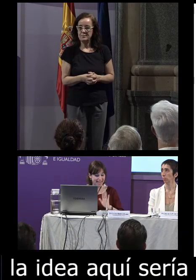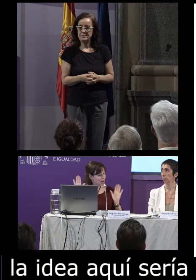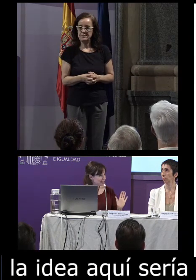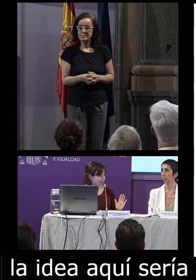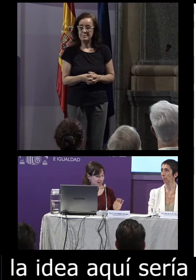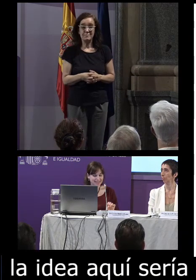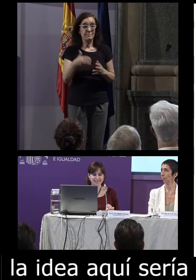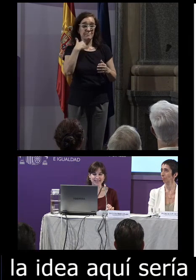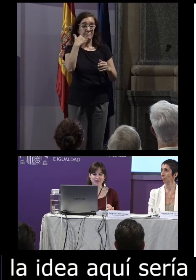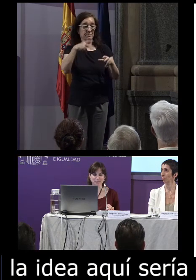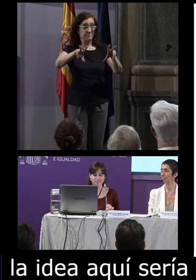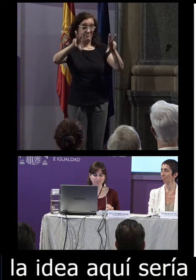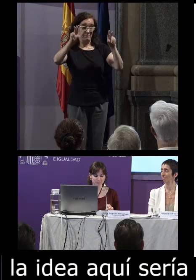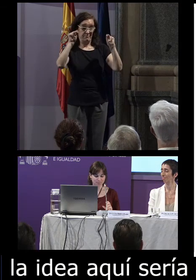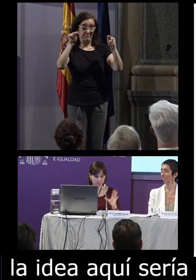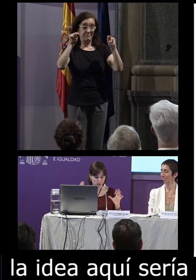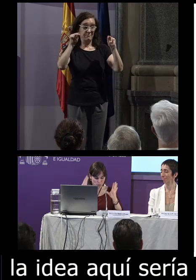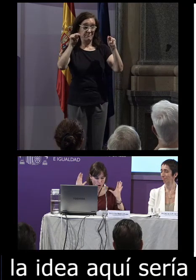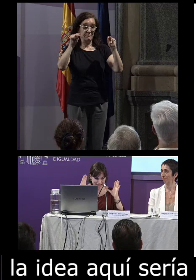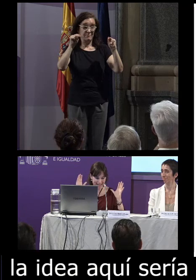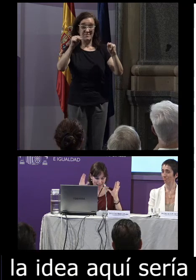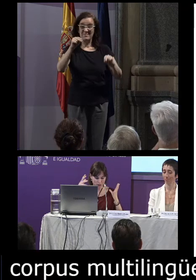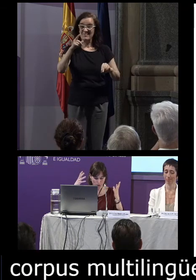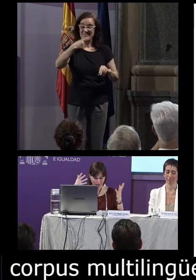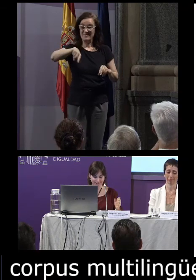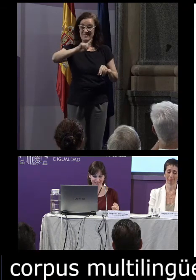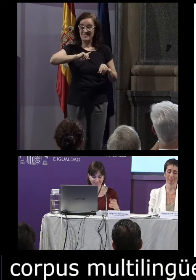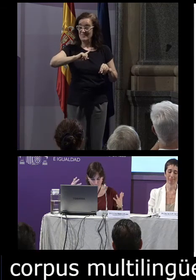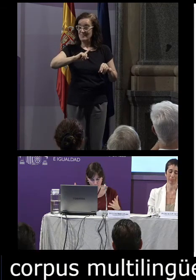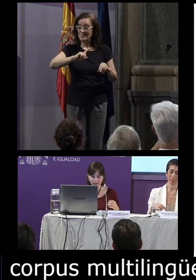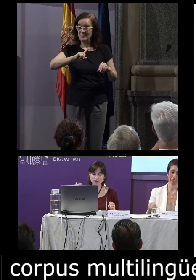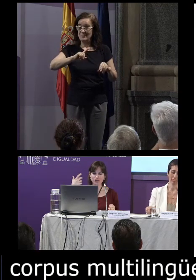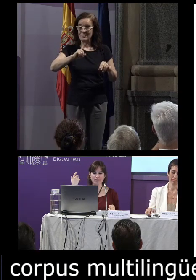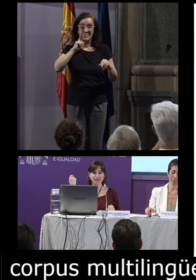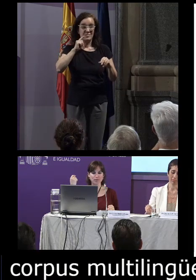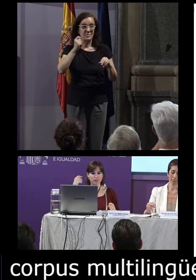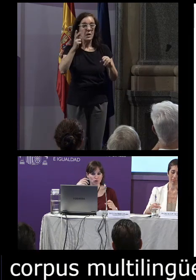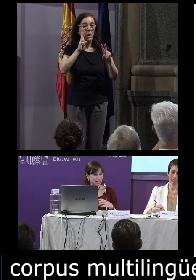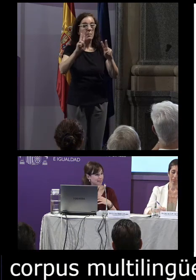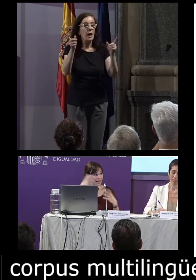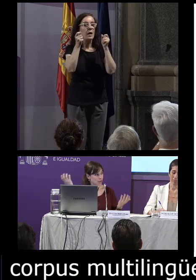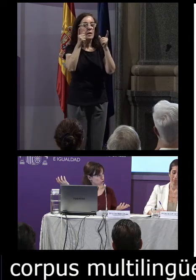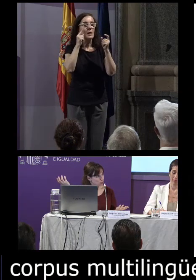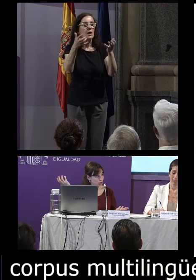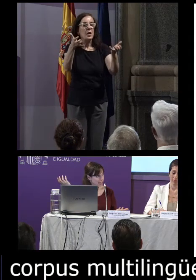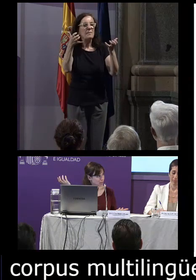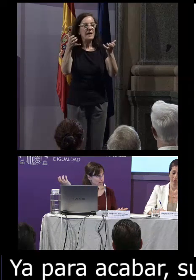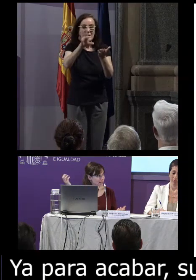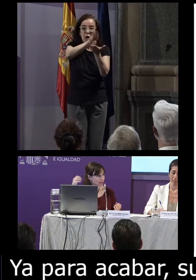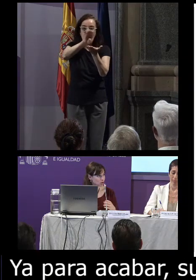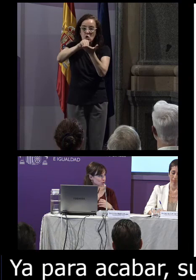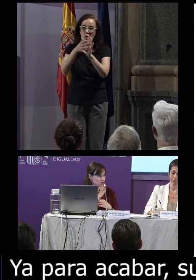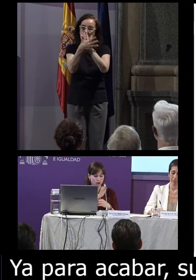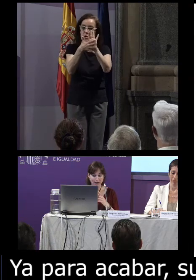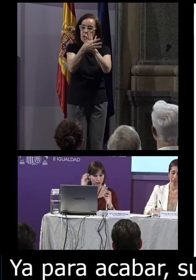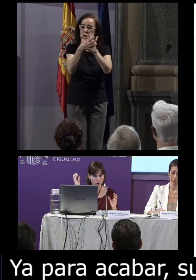ya para acabar supongo que se han ido deduciendo también pero las ventajas de los corpus de las lenguas de